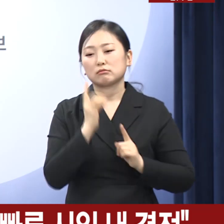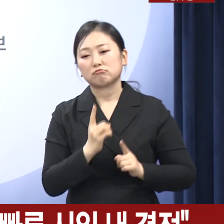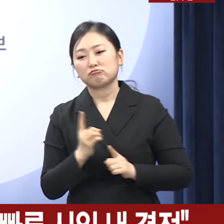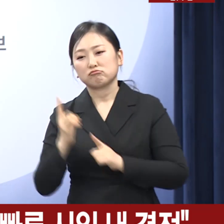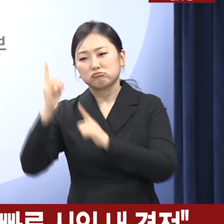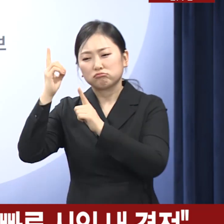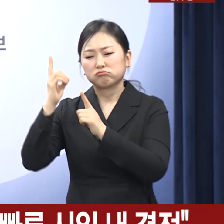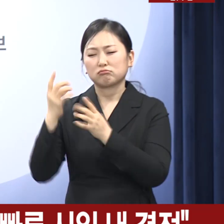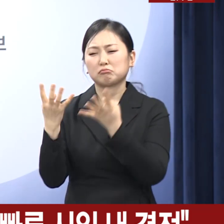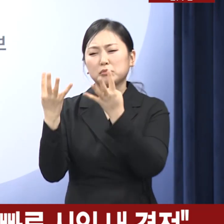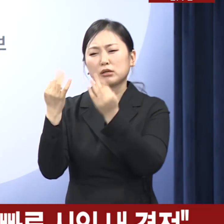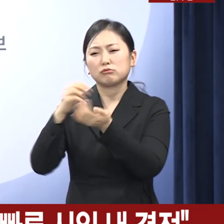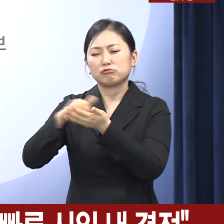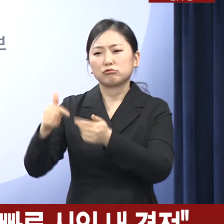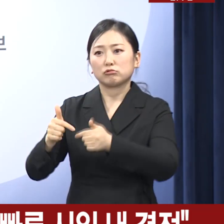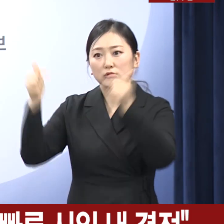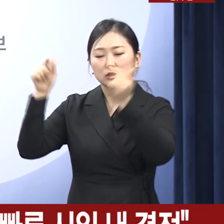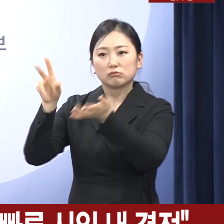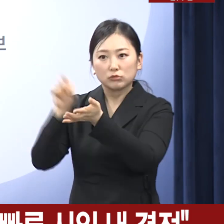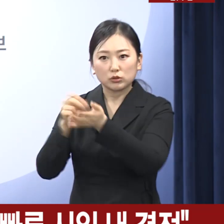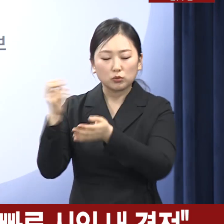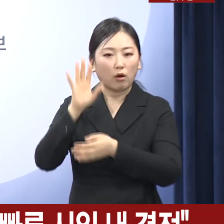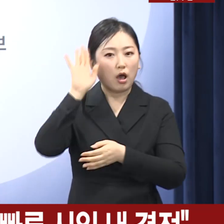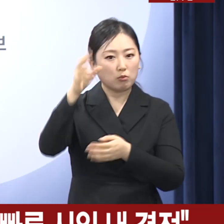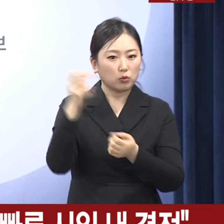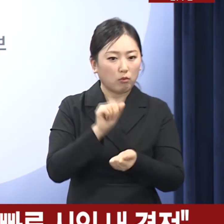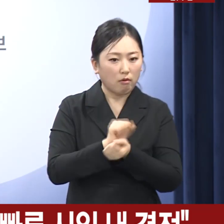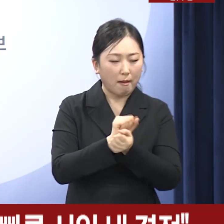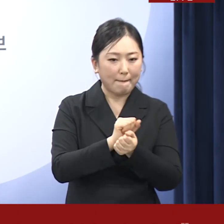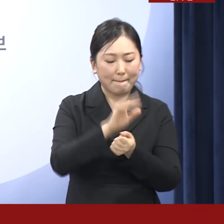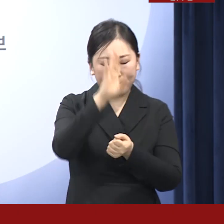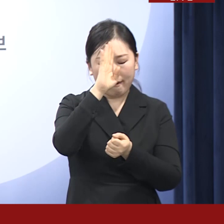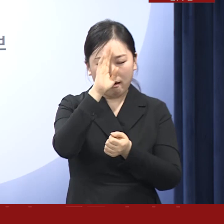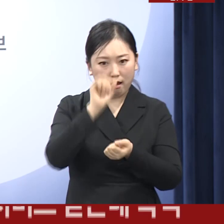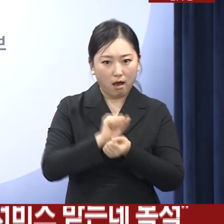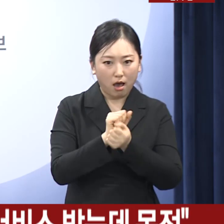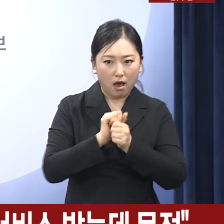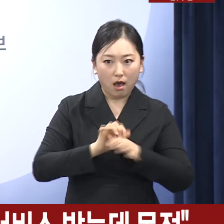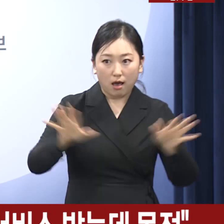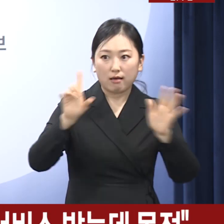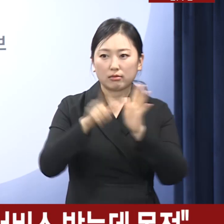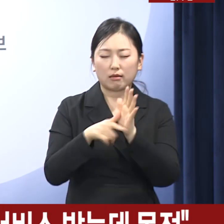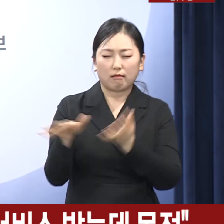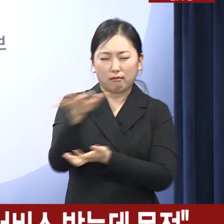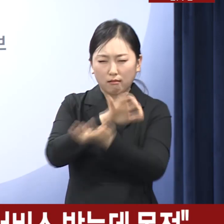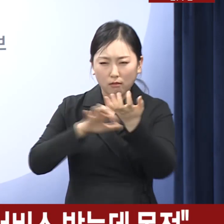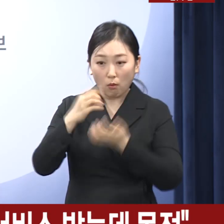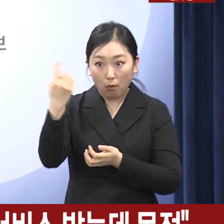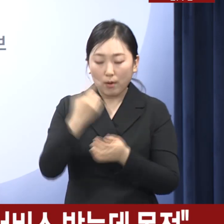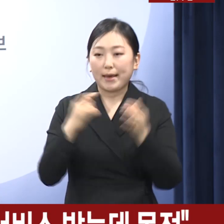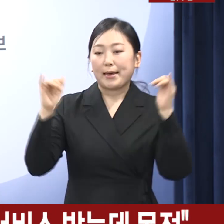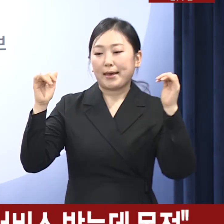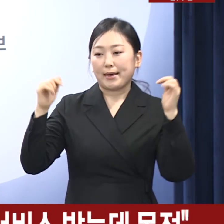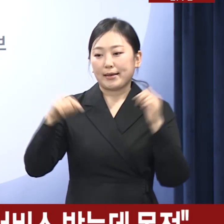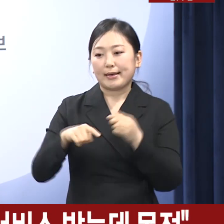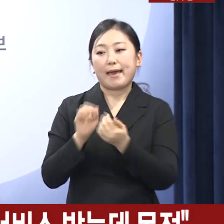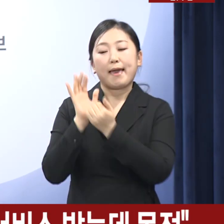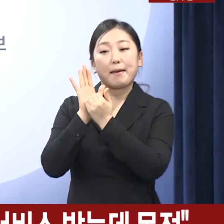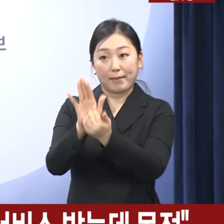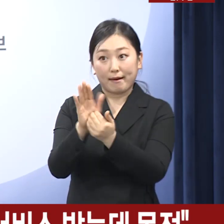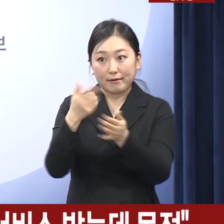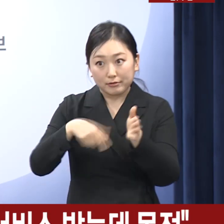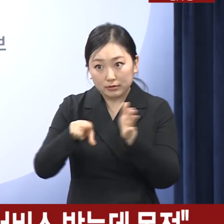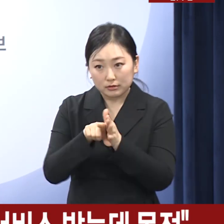수요와 넥스트 팬데믹 등 미래 환경에 대비하기 위함입니다. 정부는 그 어느 때보다도